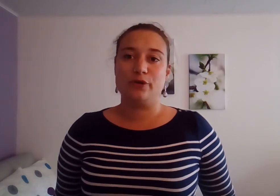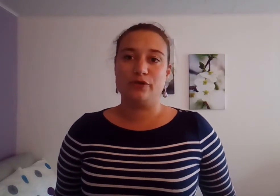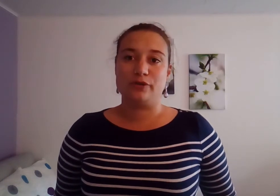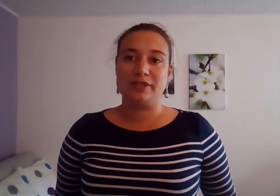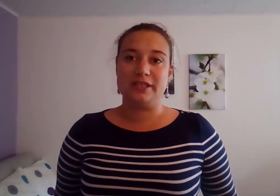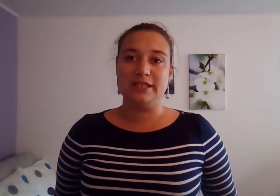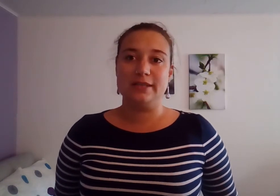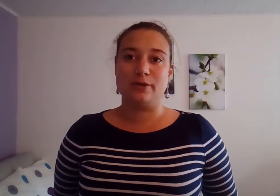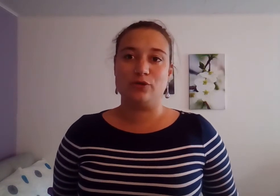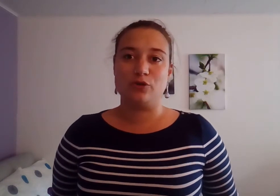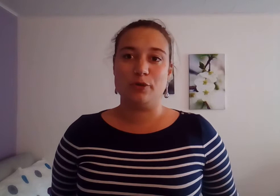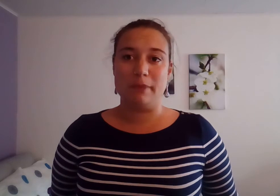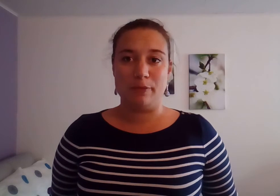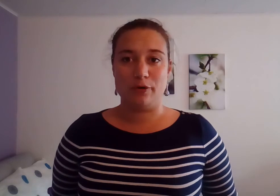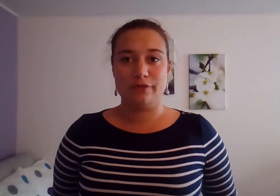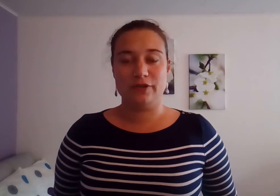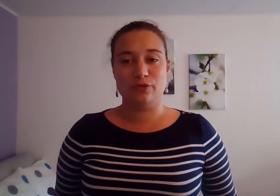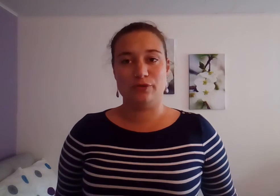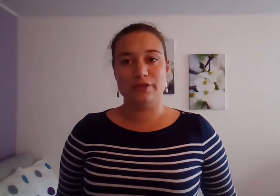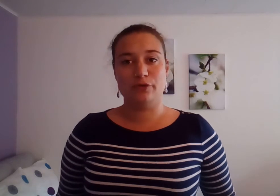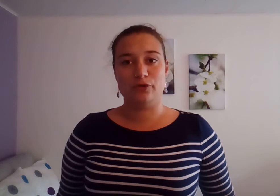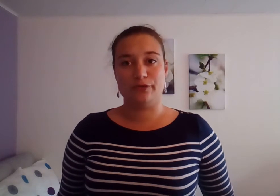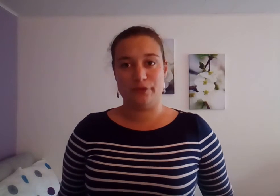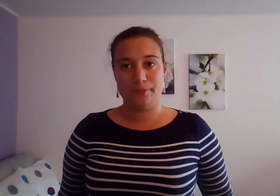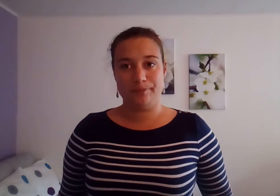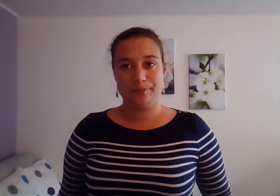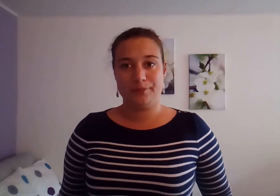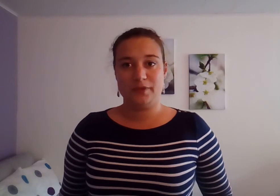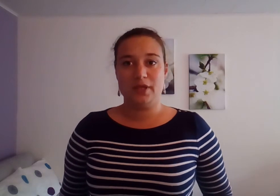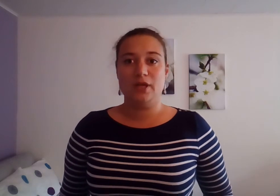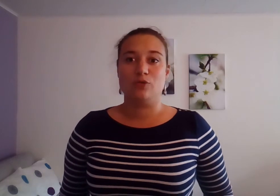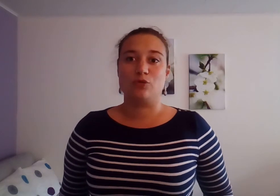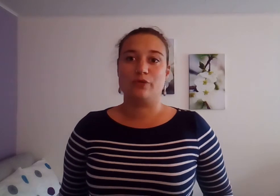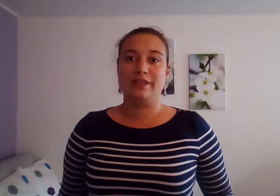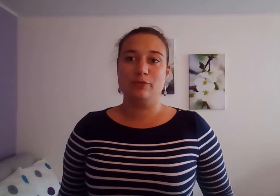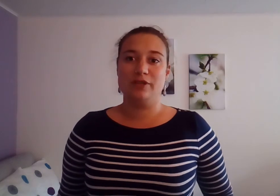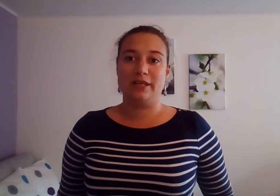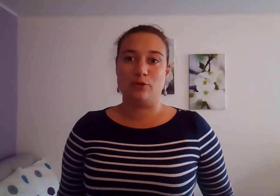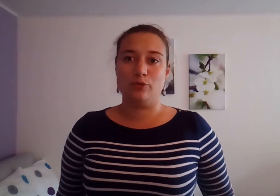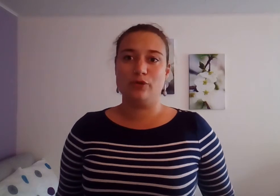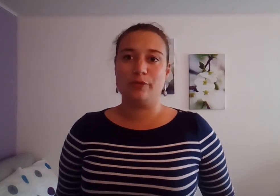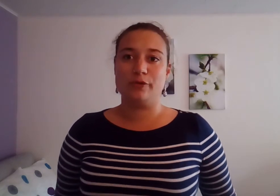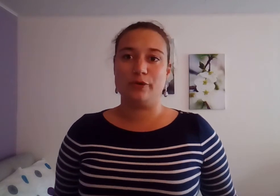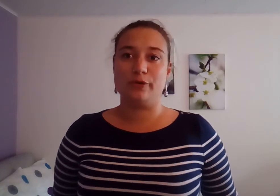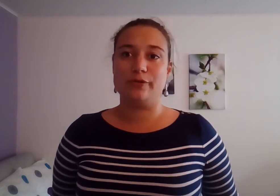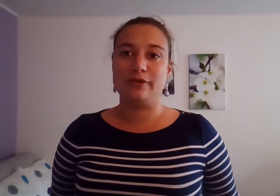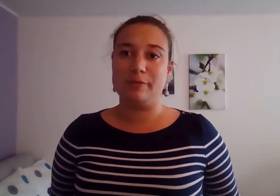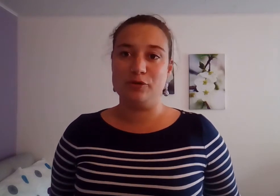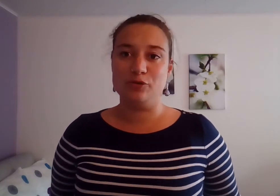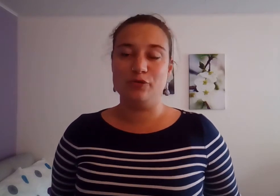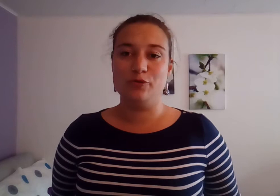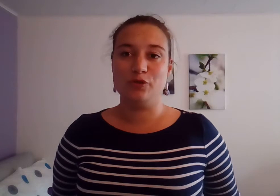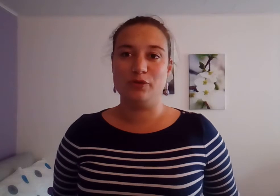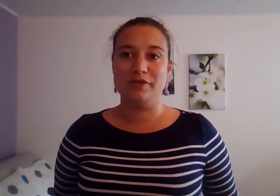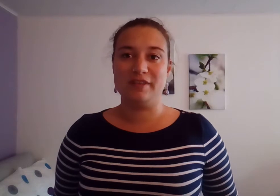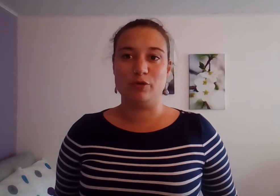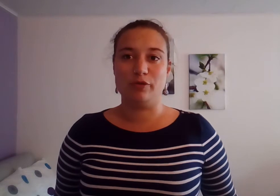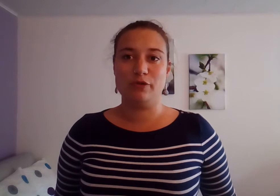ressentis en tant que maman face aux conflits de vos enfants. On va débuter la ronde. Comme d'habitude, vous me suivez simplement, vous